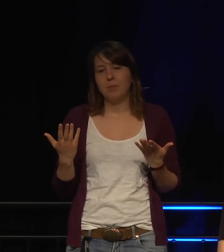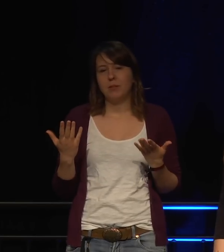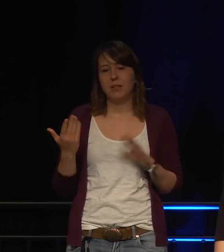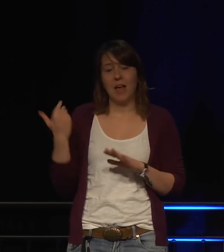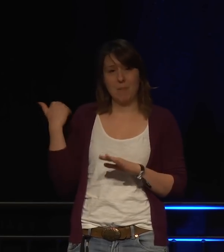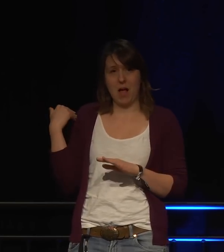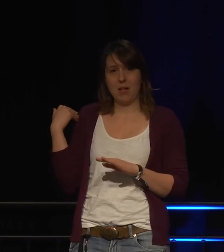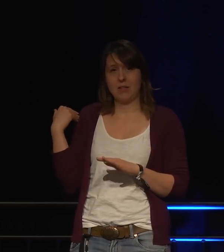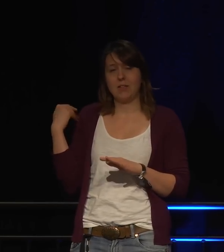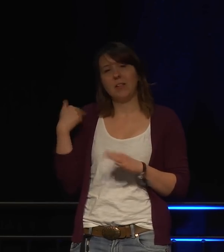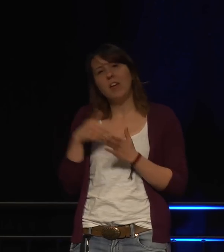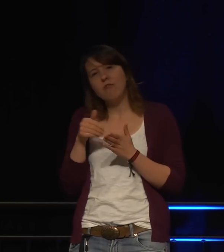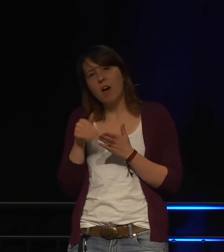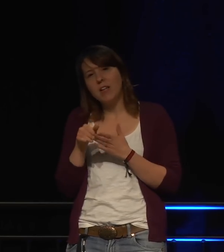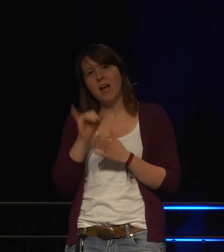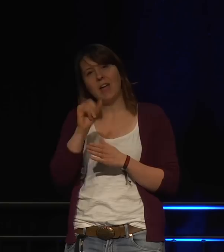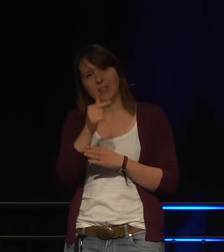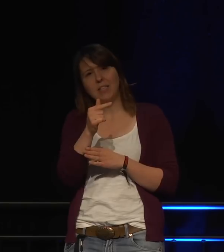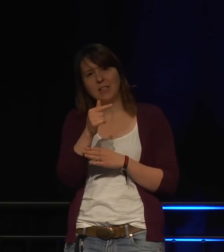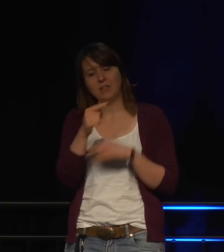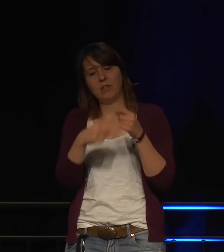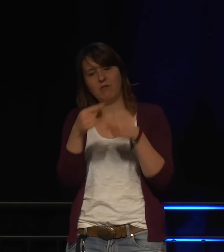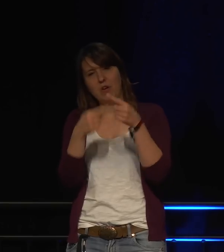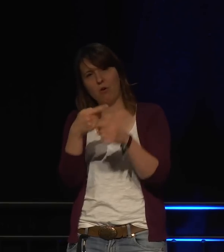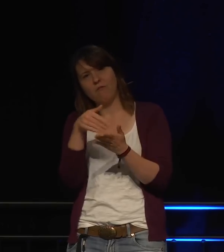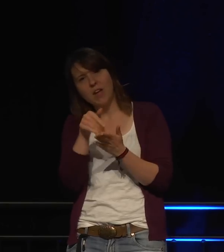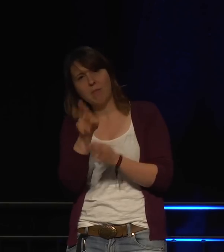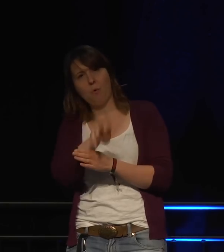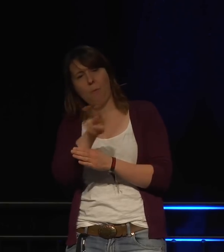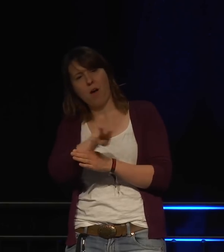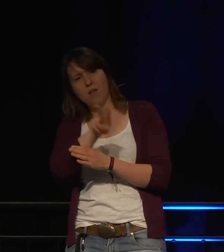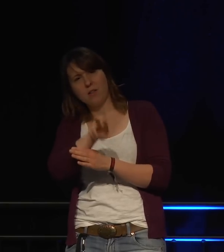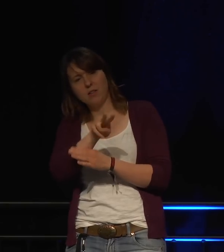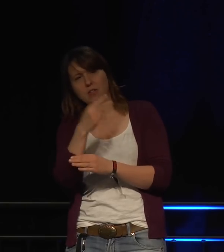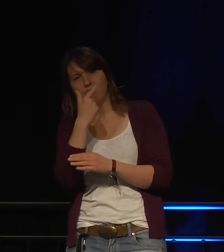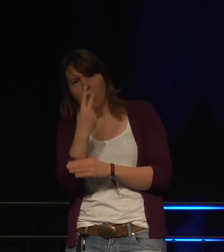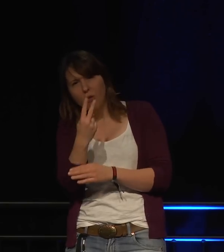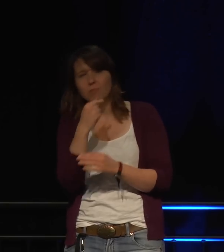Und seit damals habe ich beschlossen, mich dem Thema auseinanderzusetzen und es zu beobachten.